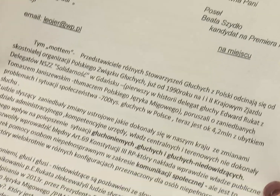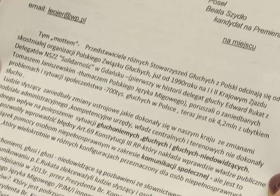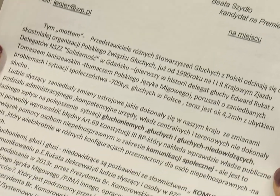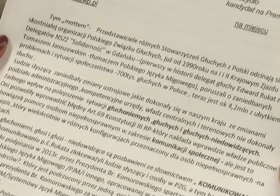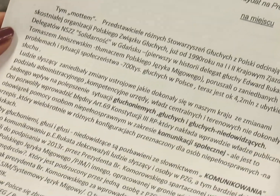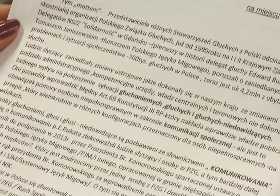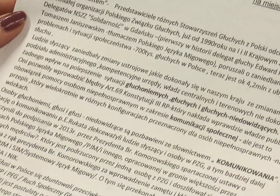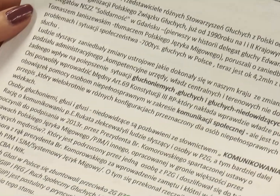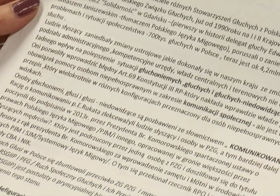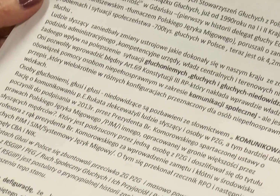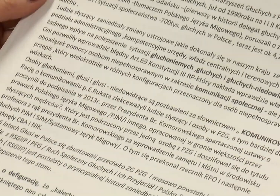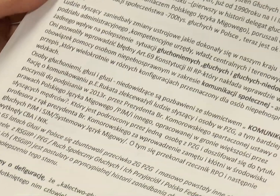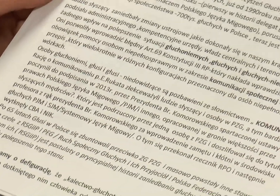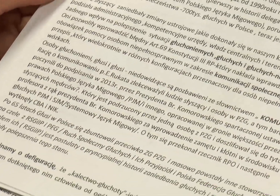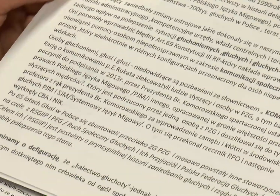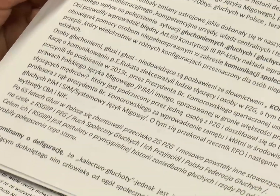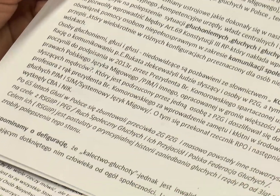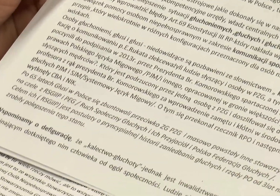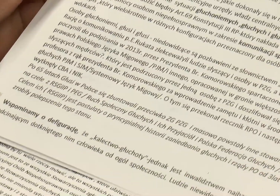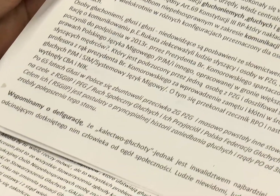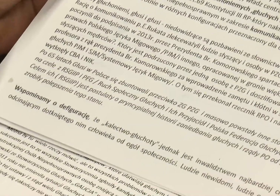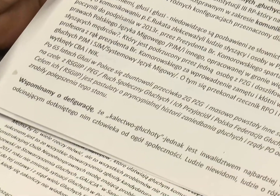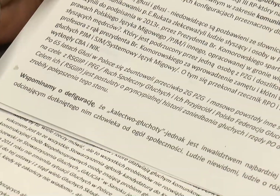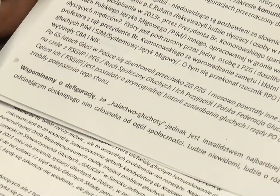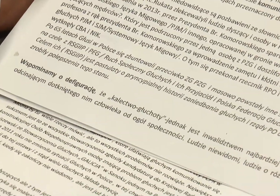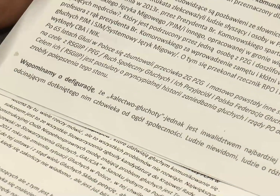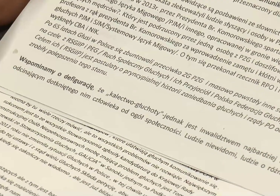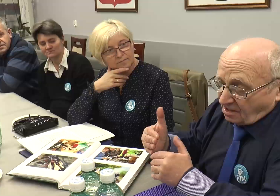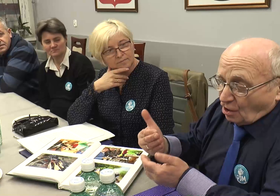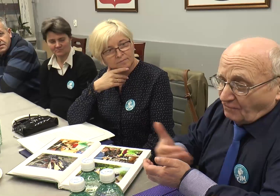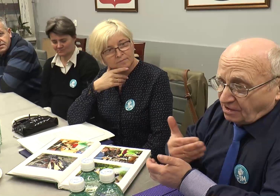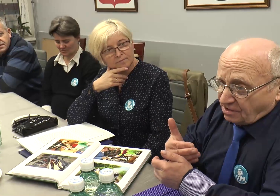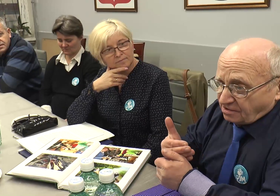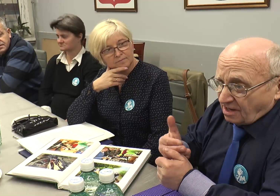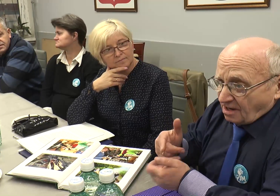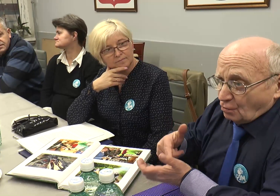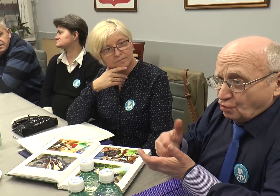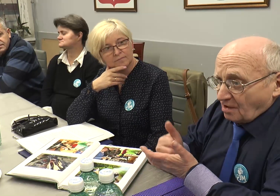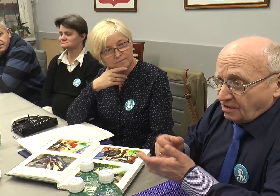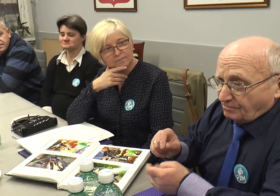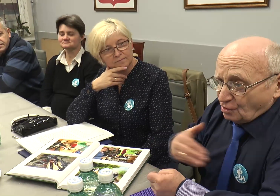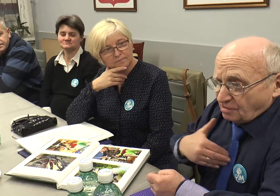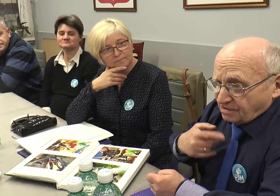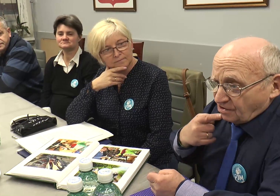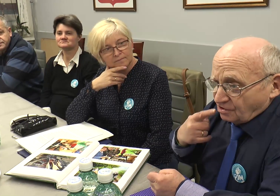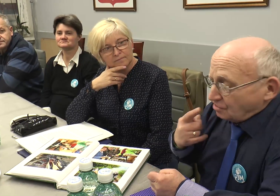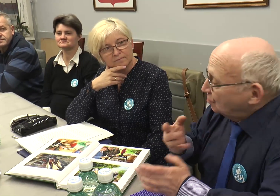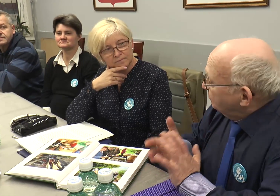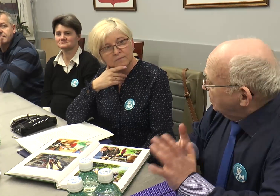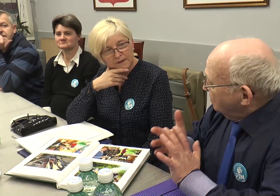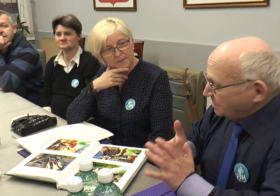raportu zespołu do spraw Głuchych przy Rzeczniku Praw Obywatelskich z 2014 roku społeczna sytuacja osób z dysfunkcją słuchu jest nadal